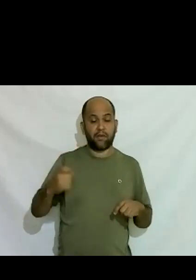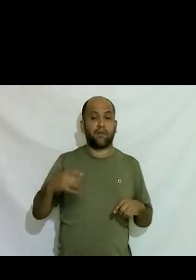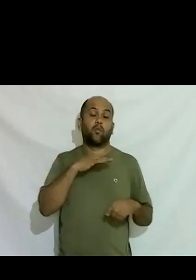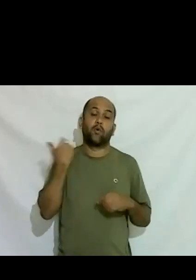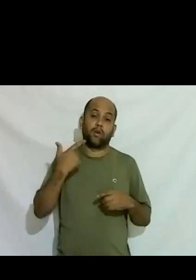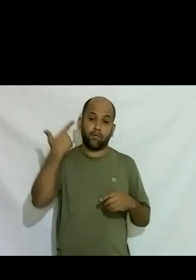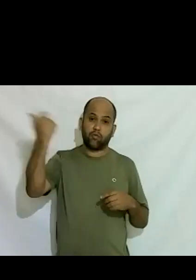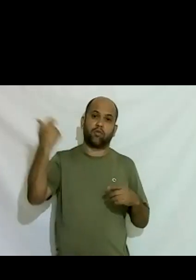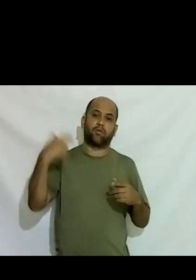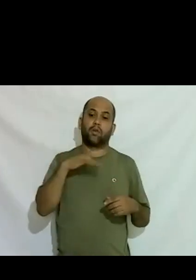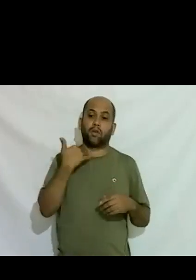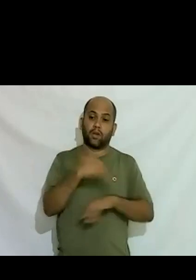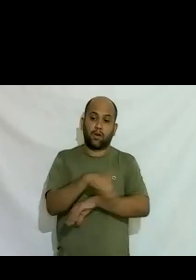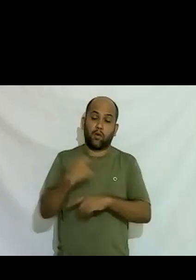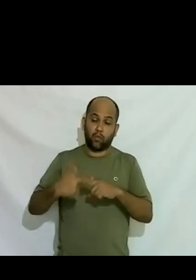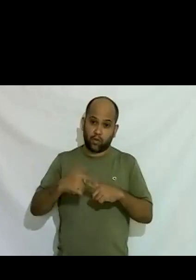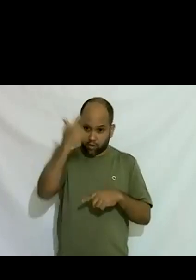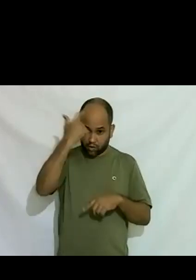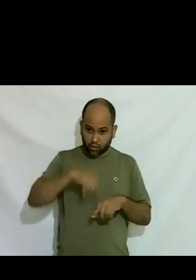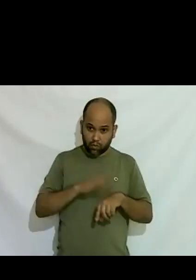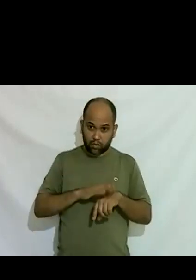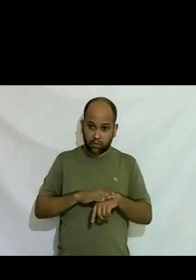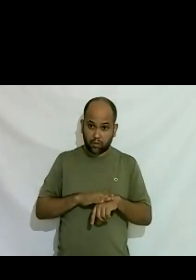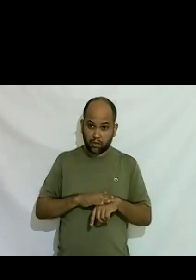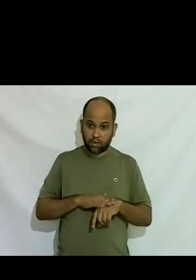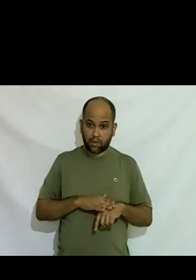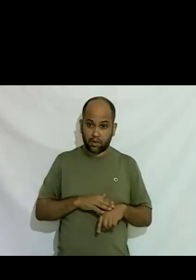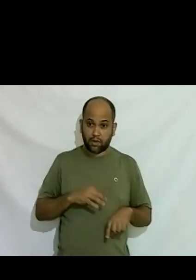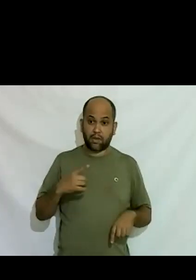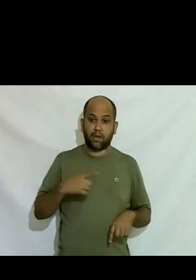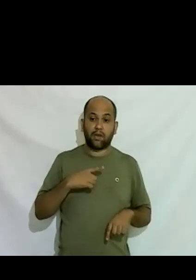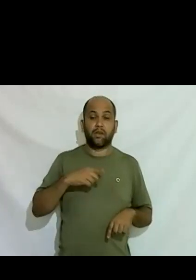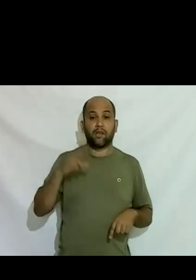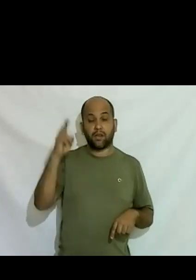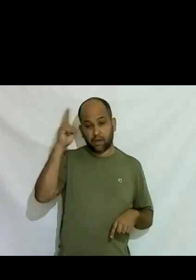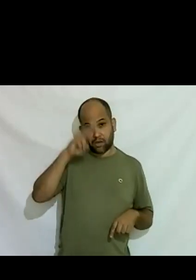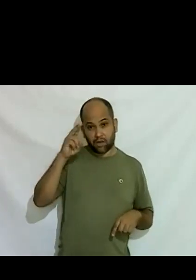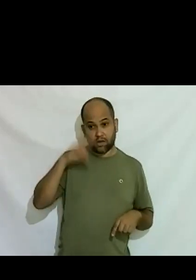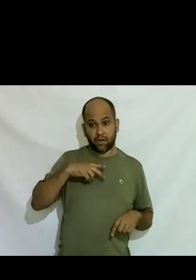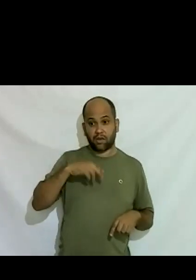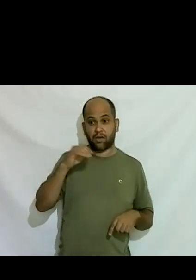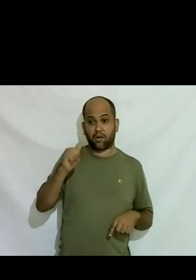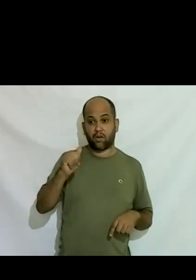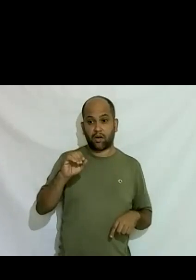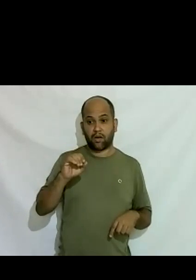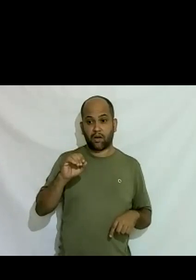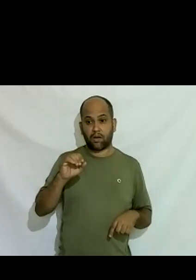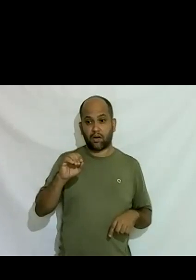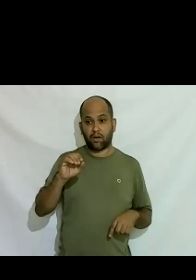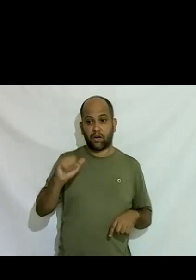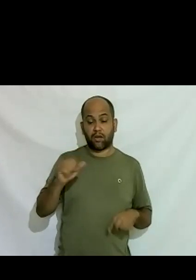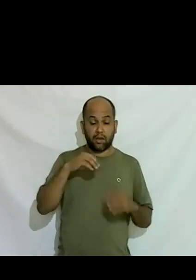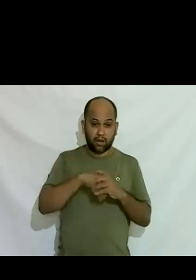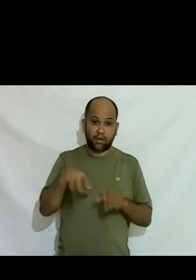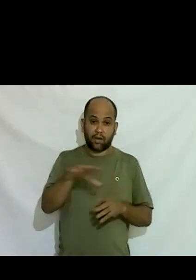da rua simplesmente por ser e minhas palestras pela OAB mas os advogados do Brasil se chamam o direito de existir